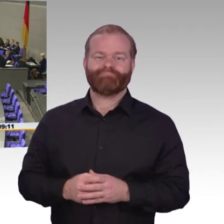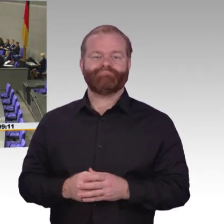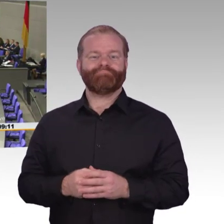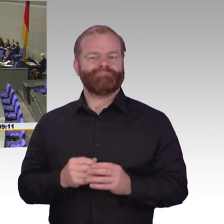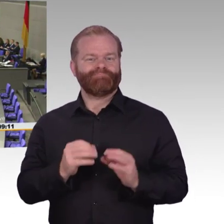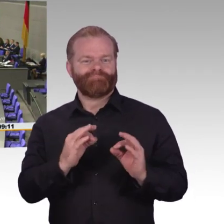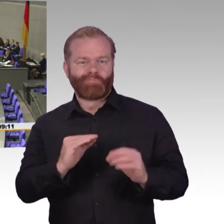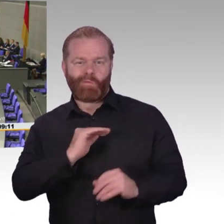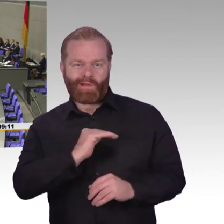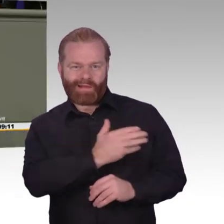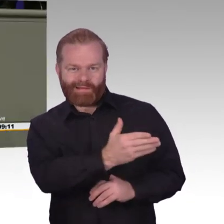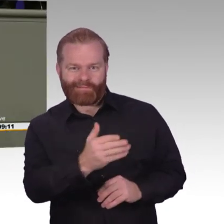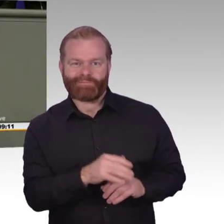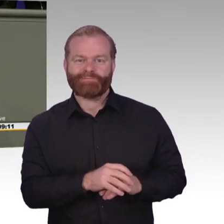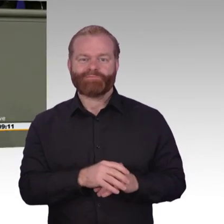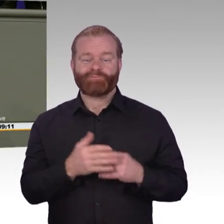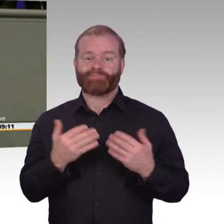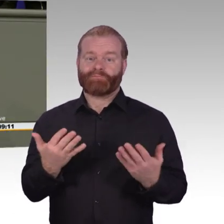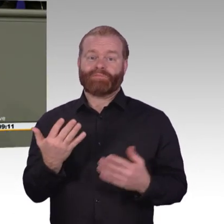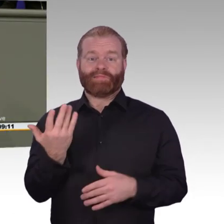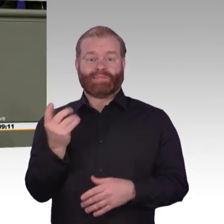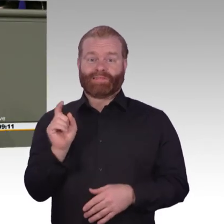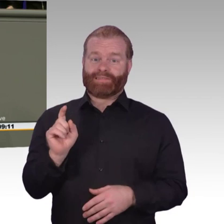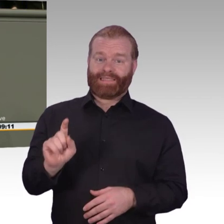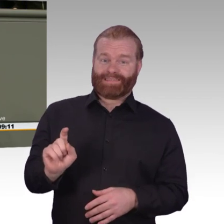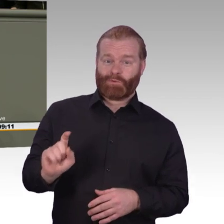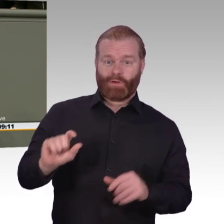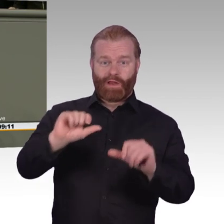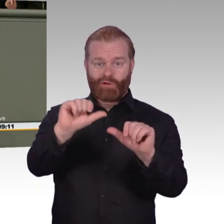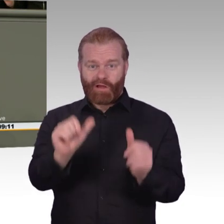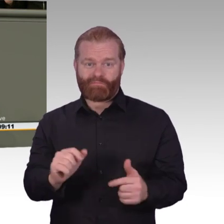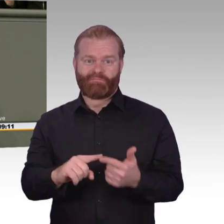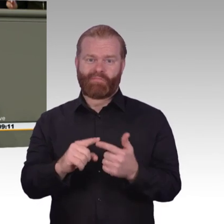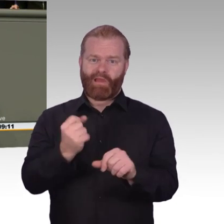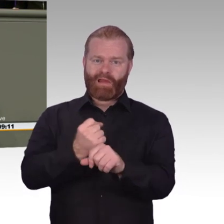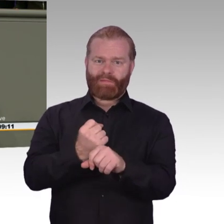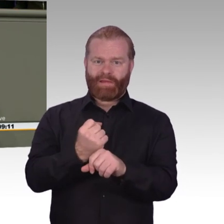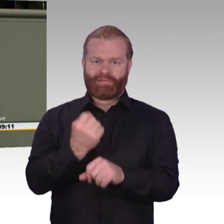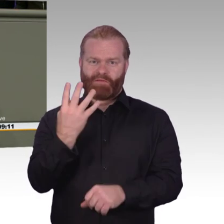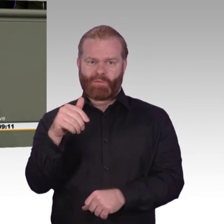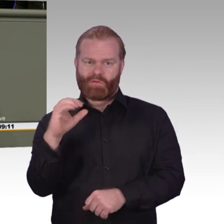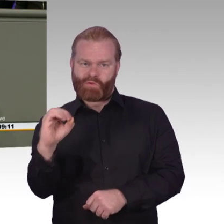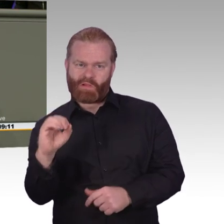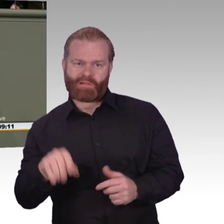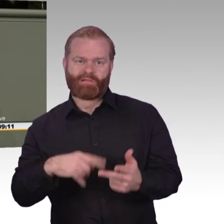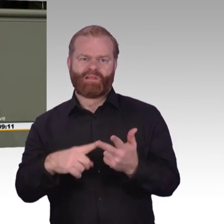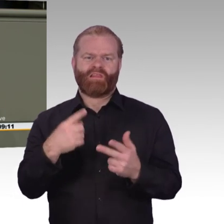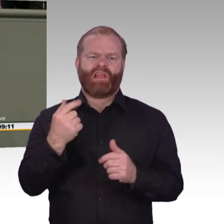in keiner einzigen Bundestagsrede mehr fehlen dürfen. Sie sollen zeigen, wir haben verstanden, die Regierung kümmert sich. Die Reden klingen